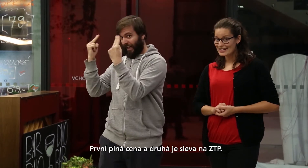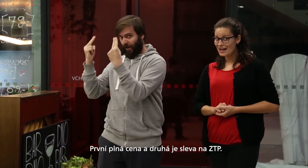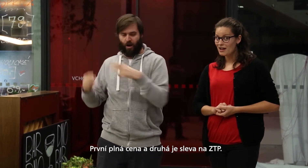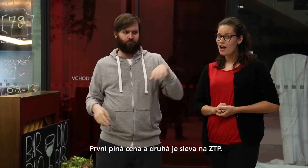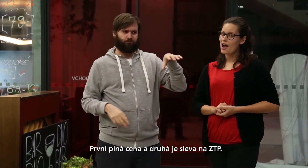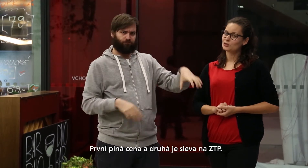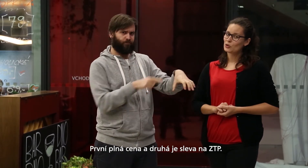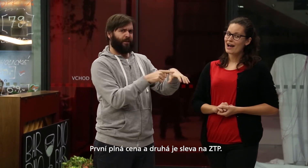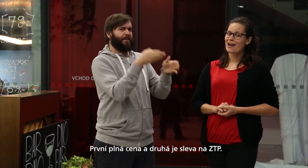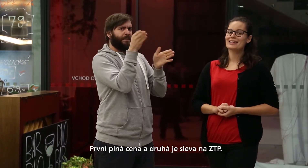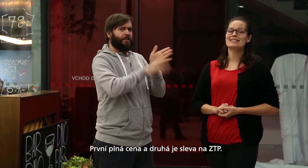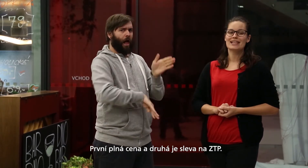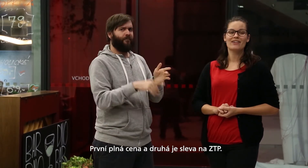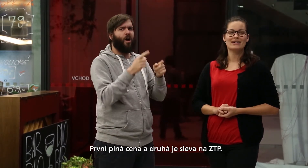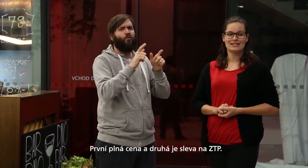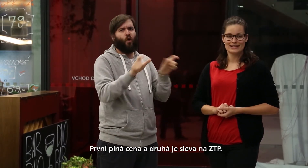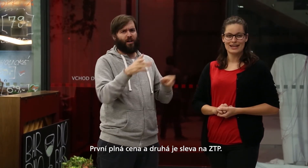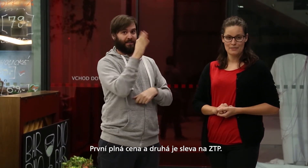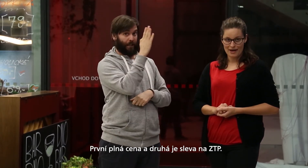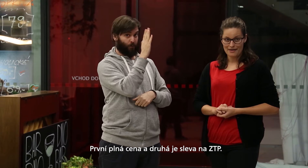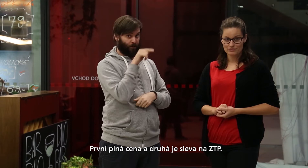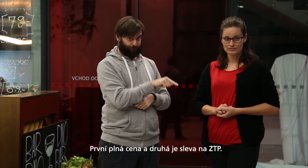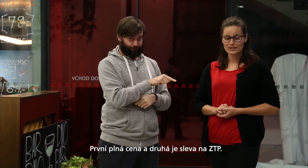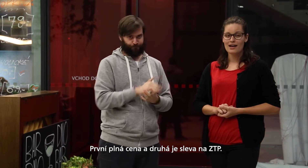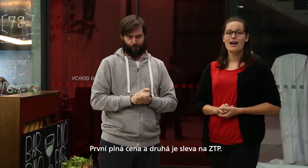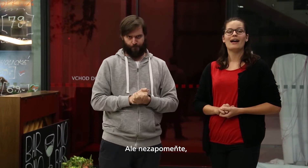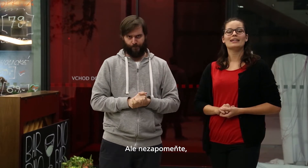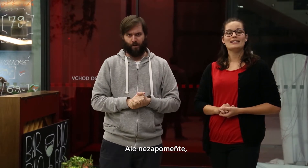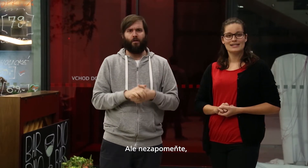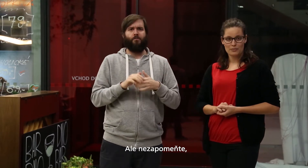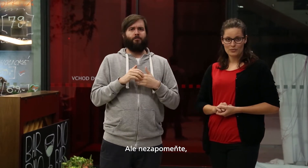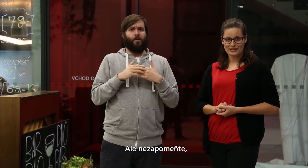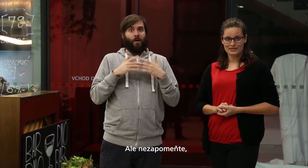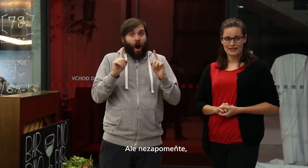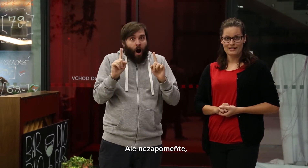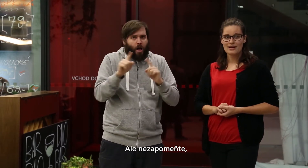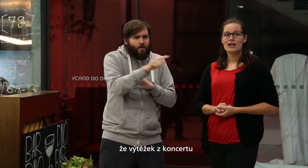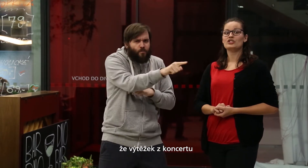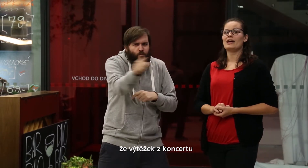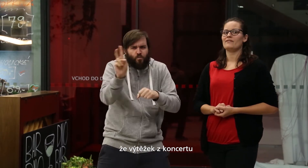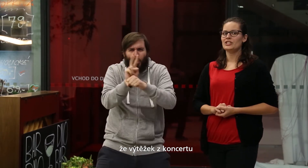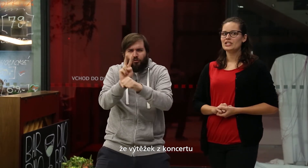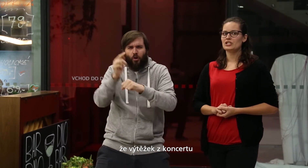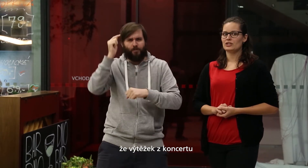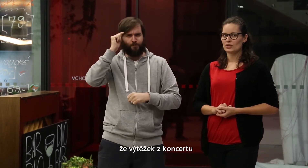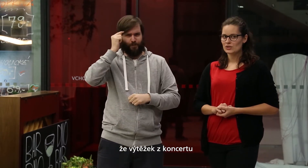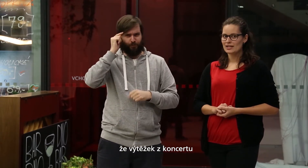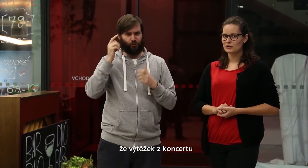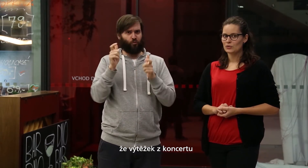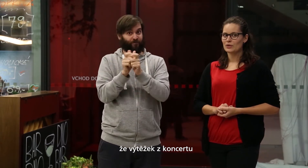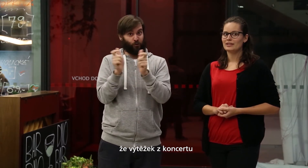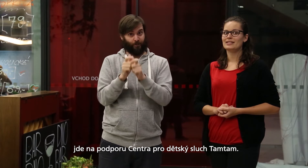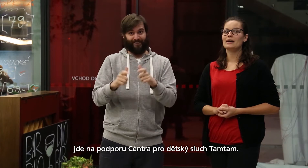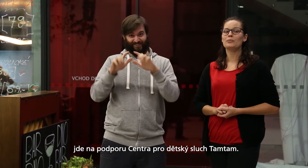pronácená a druhá je sleva na ZTP. Ale nezapomeňte, že výtěžek z